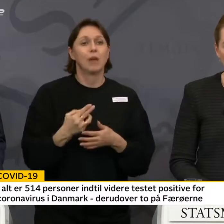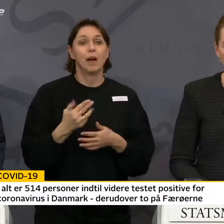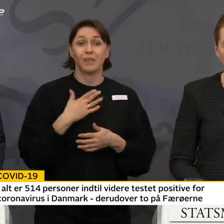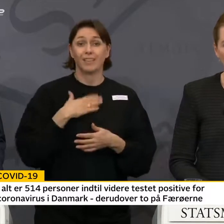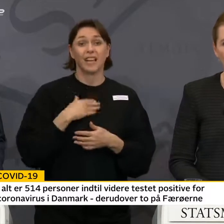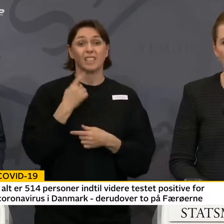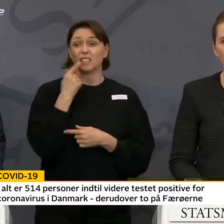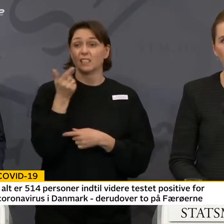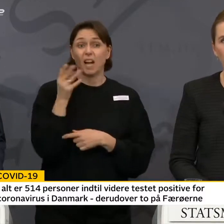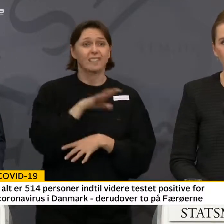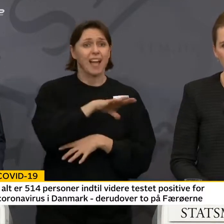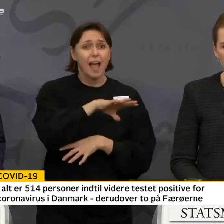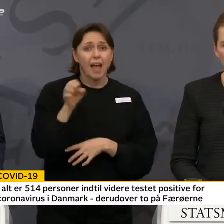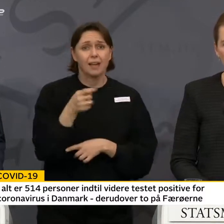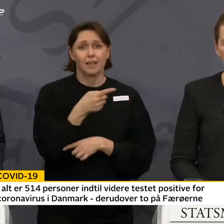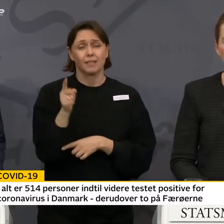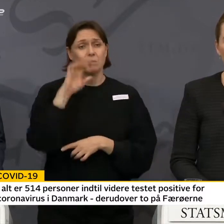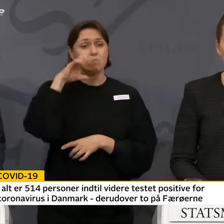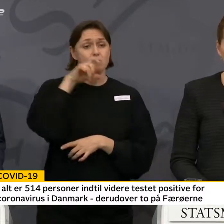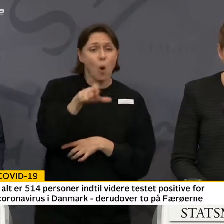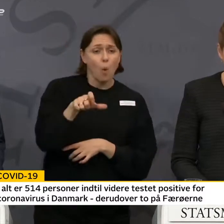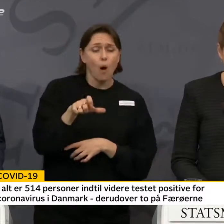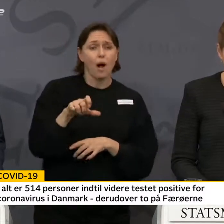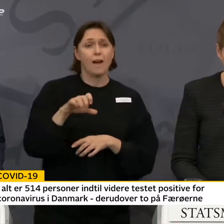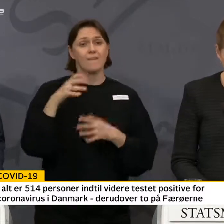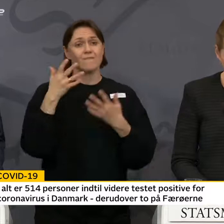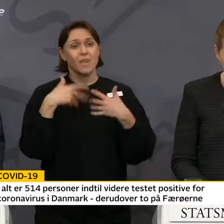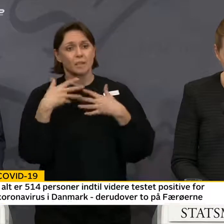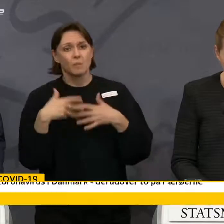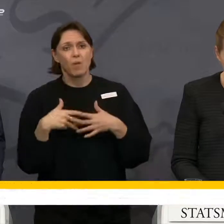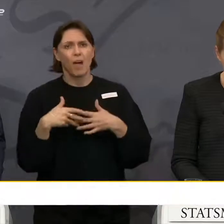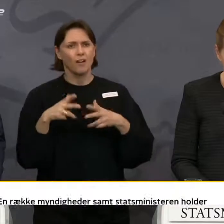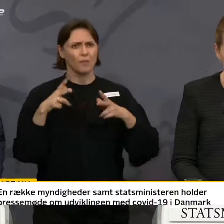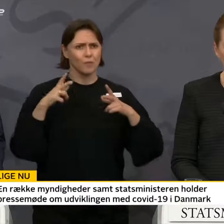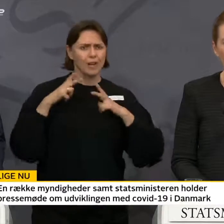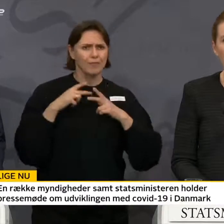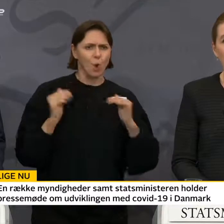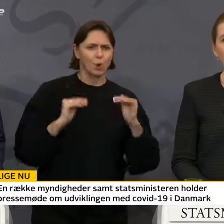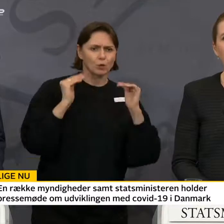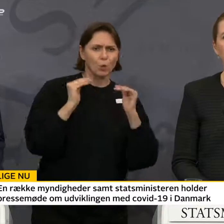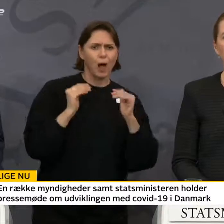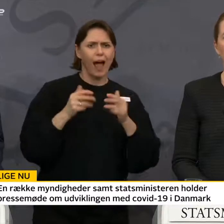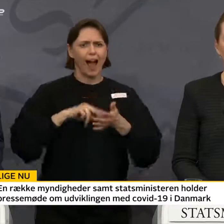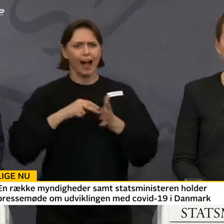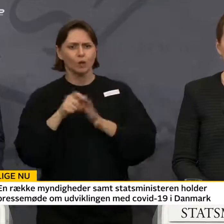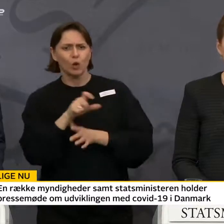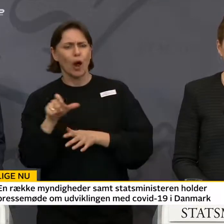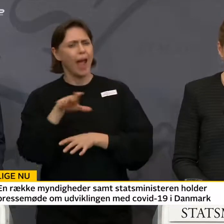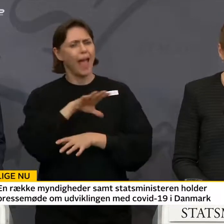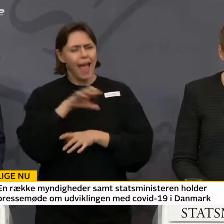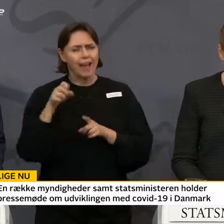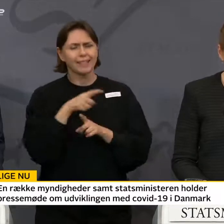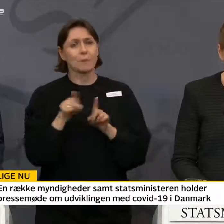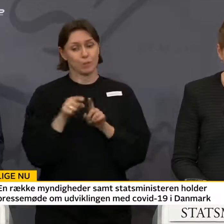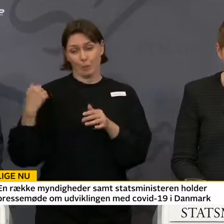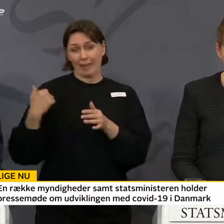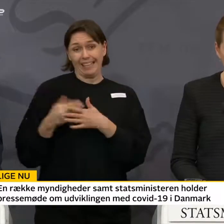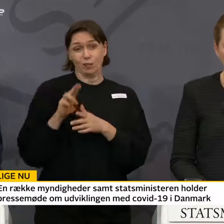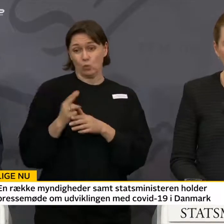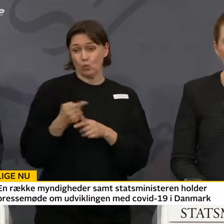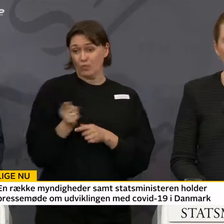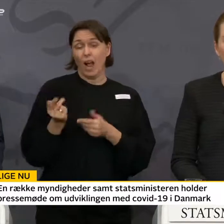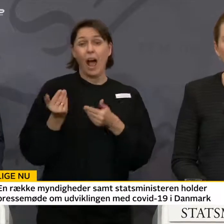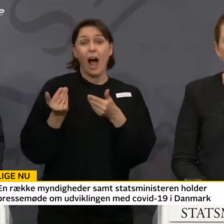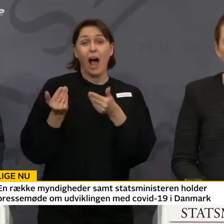til alle borgere, virksomheder, frivillige organisationer, arrangører, alle, der indtil nu har vist,